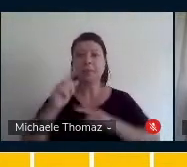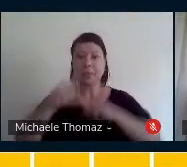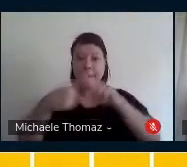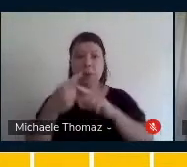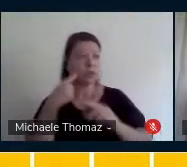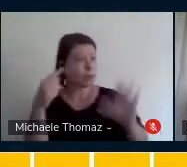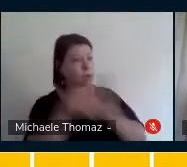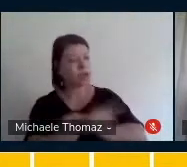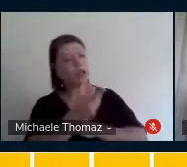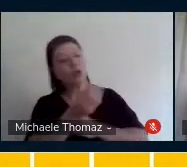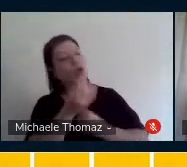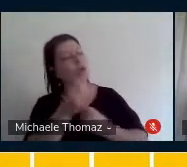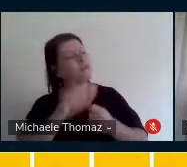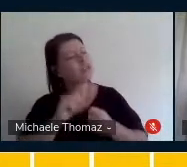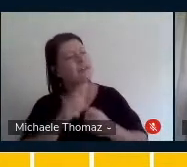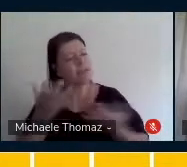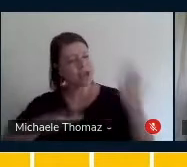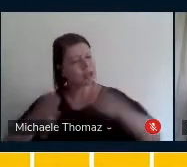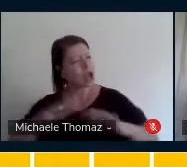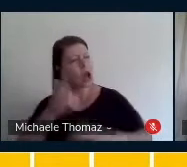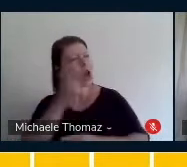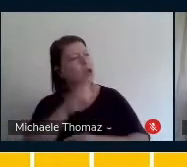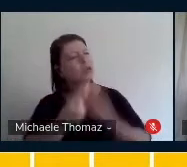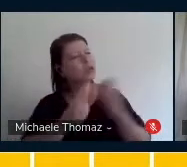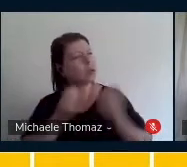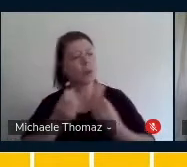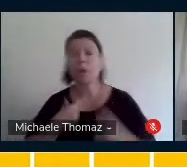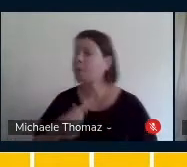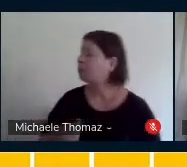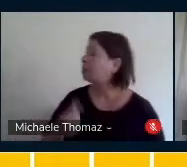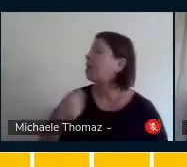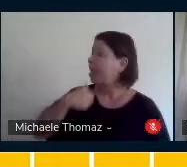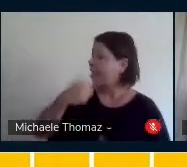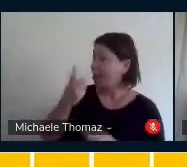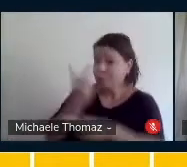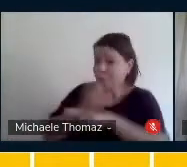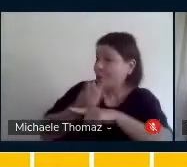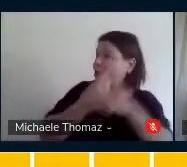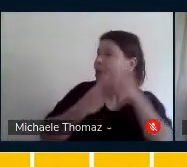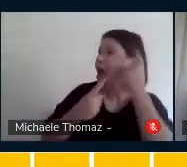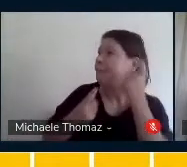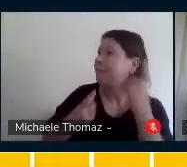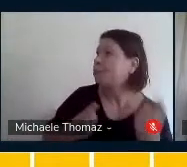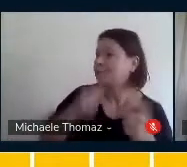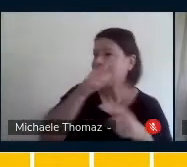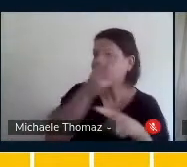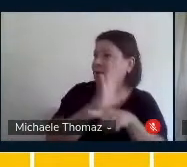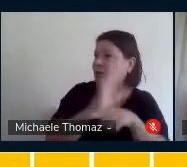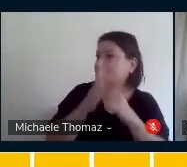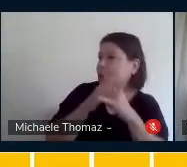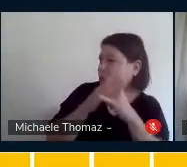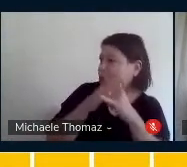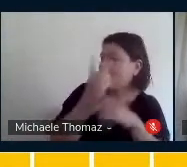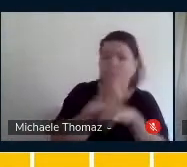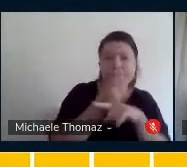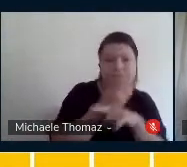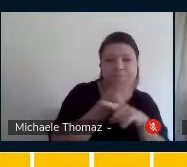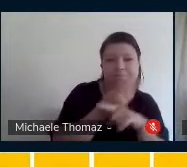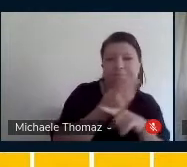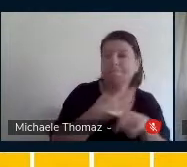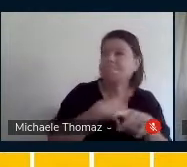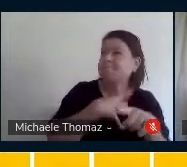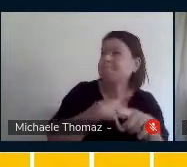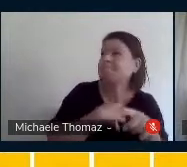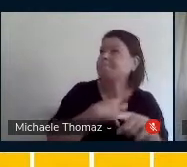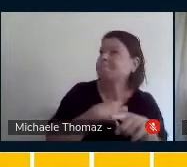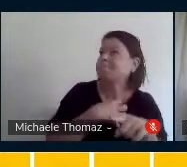isso? E ela respondeu, que procurou pela música no YouTube, assistiu ao vídeo da